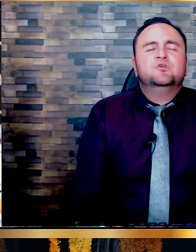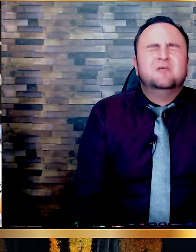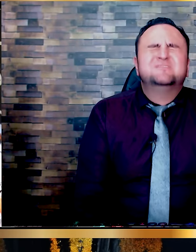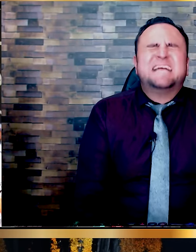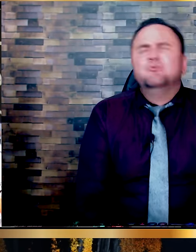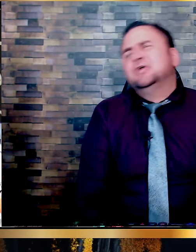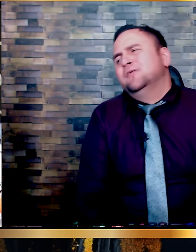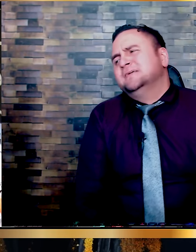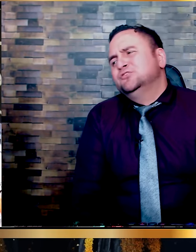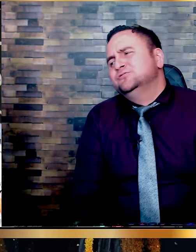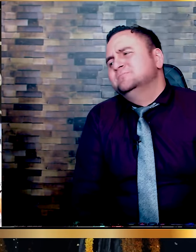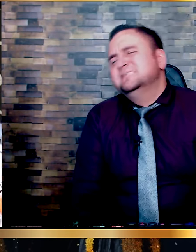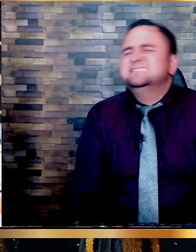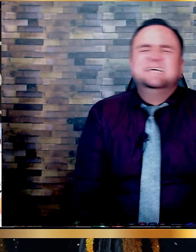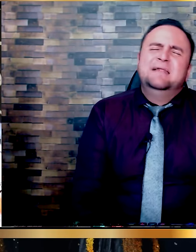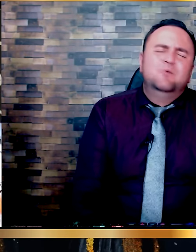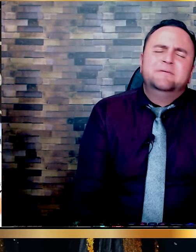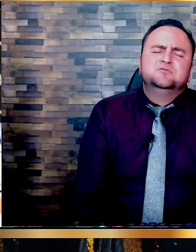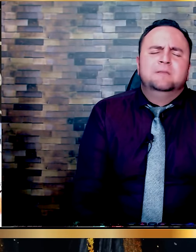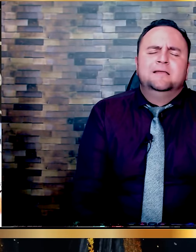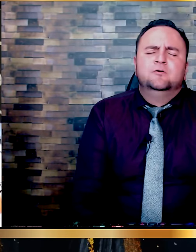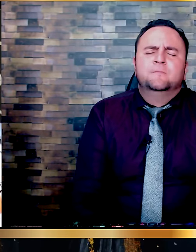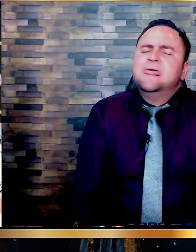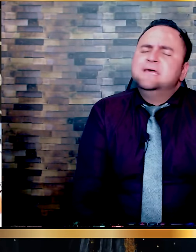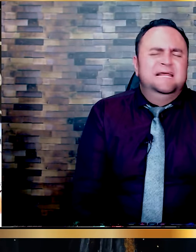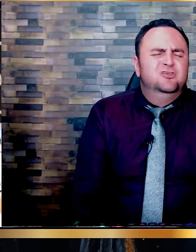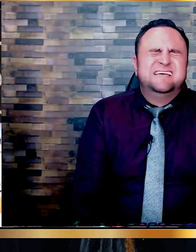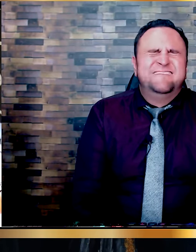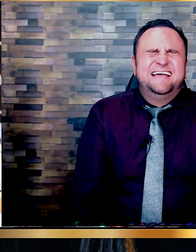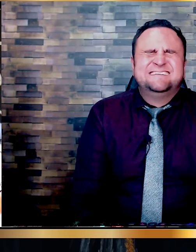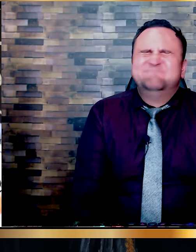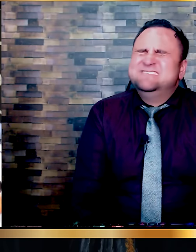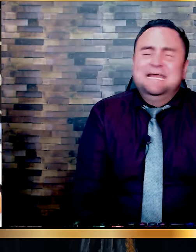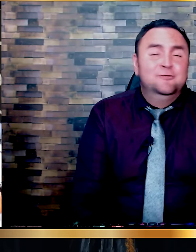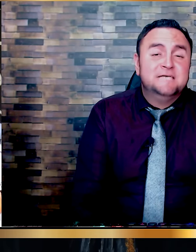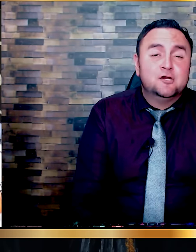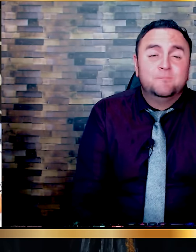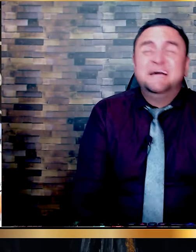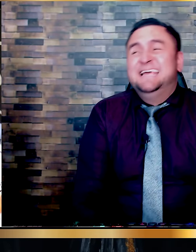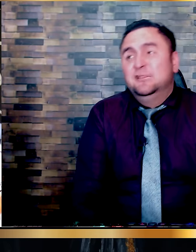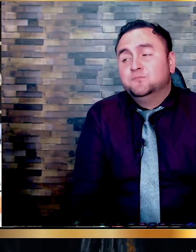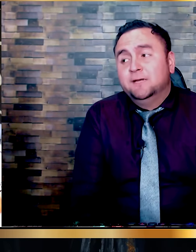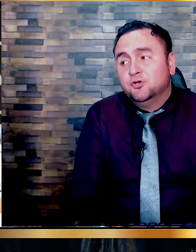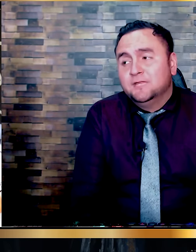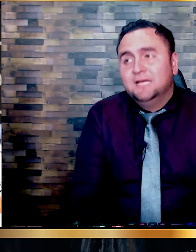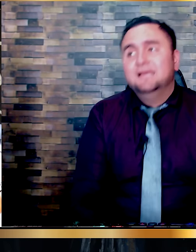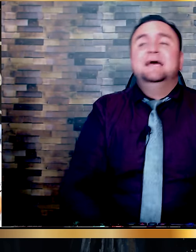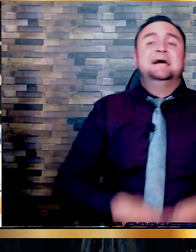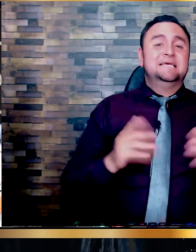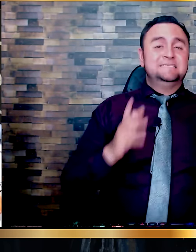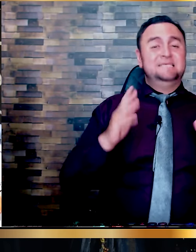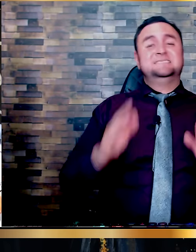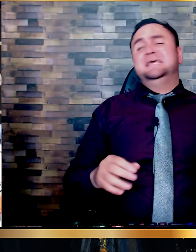cuando tú y yo le buscamos de corazón. Él mueve su mano. Y Él nos abraza. Y Él nos arropa. Y Él nos perdona.